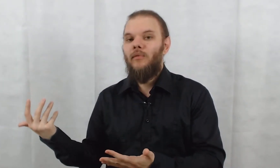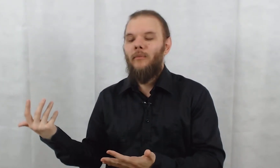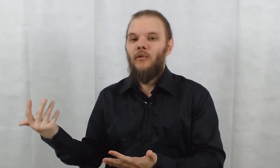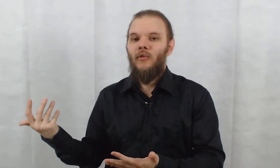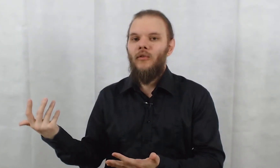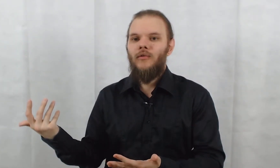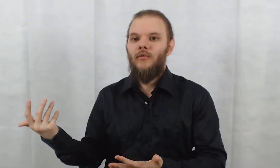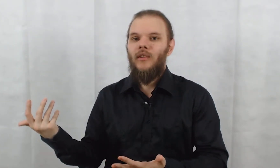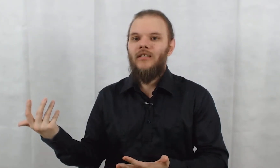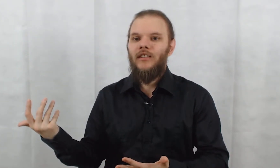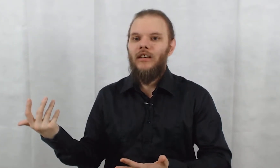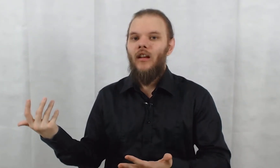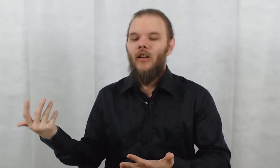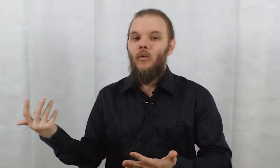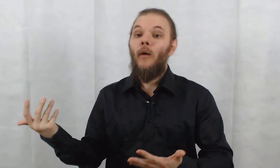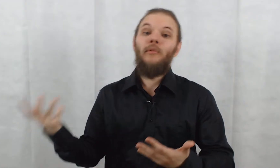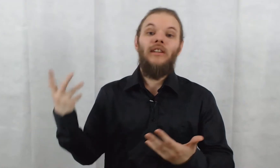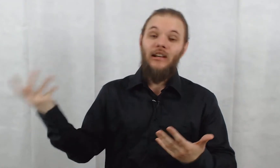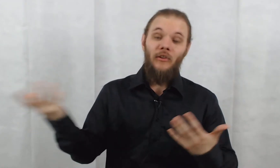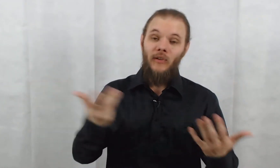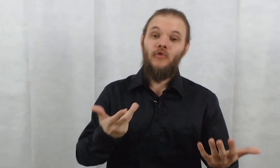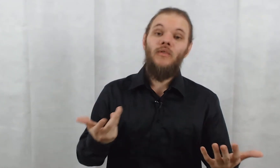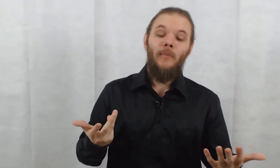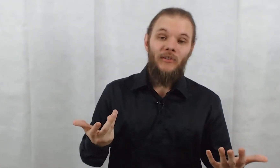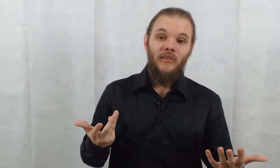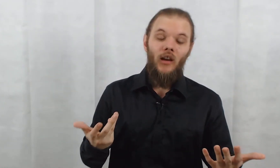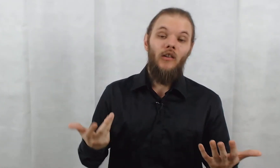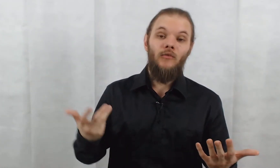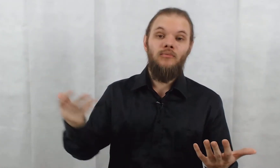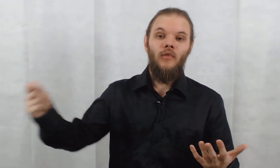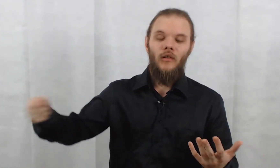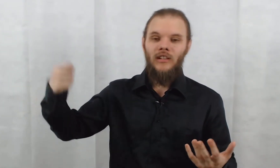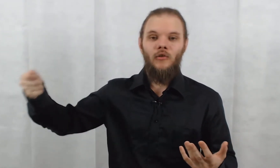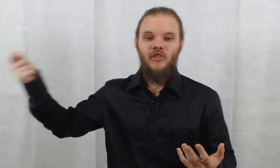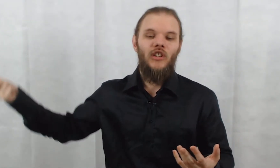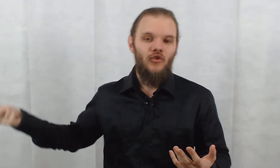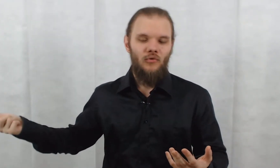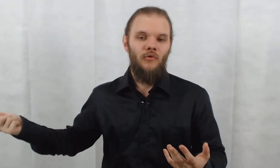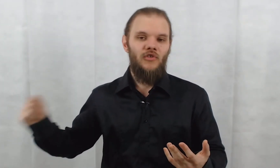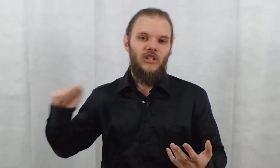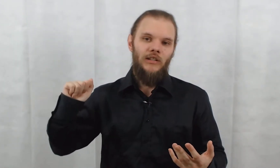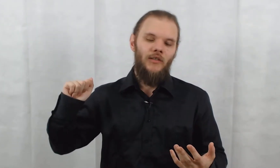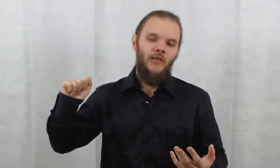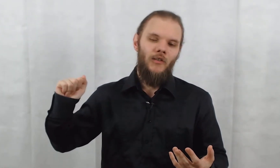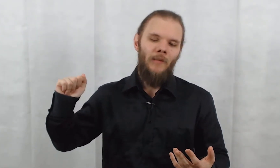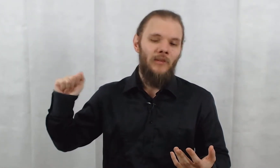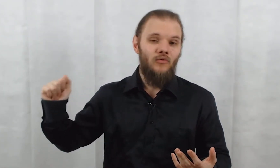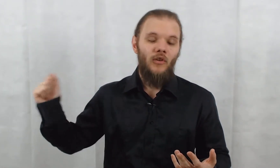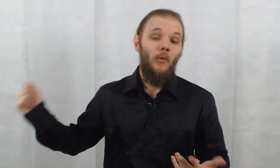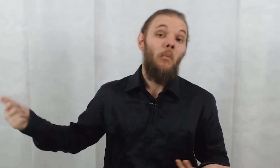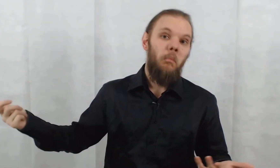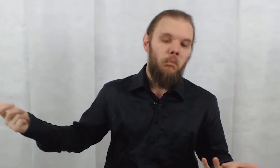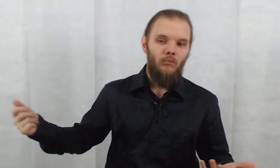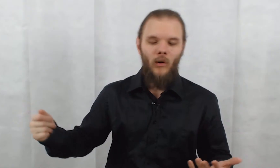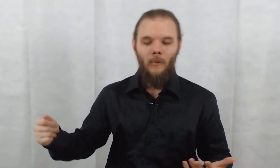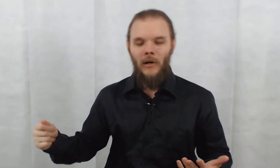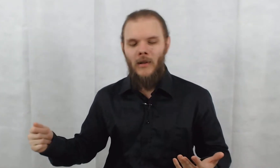importante à l'intrigue. Ou alors, peut-être qu va se faire tuer par Sunderland pour déclencher quelque chose chez Abby, justement. Pourquoi pas ?